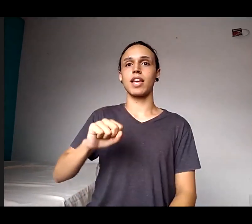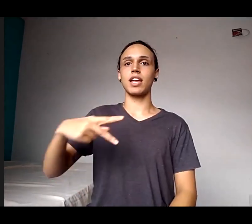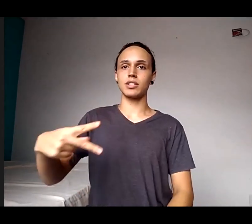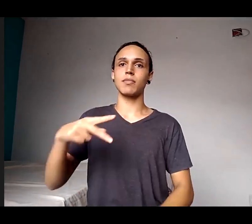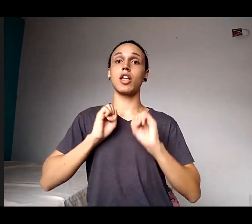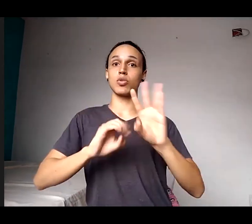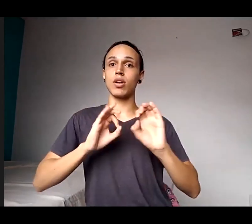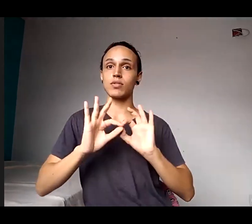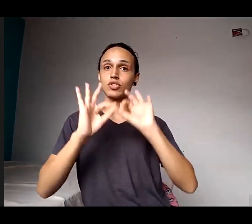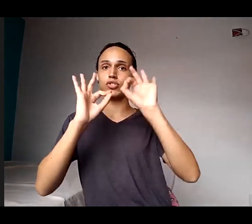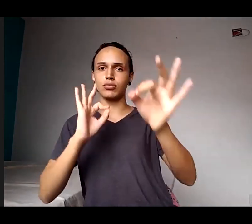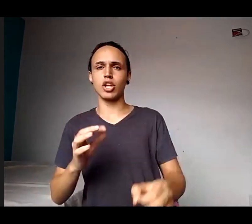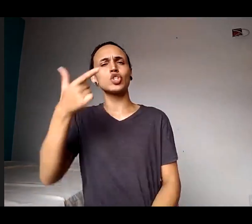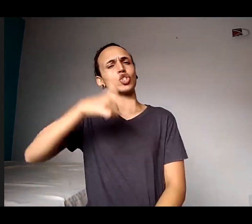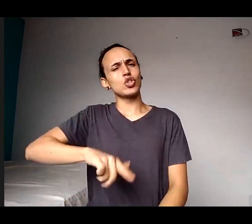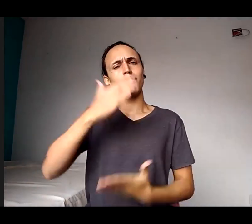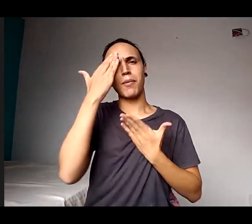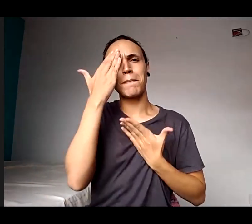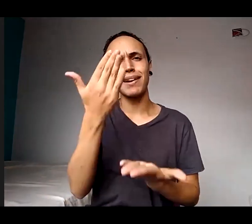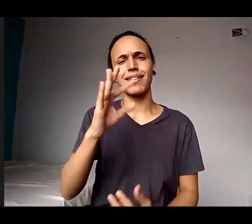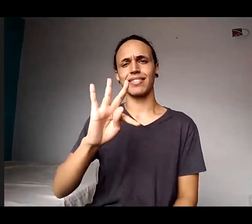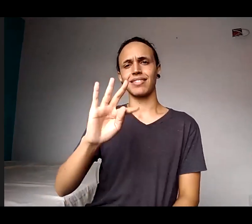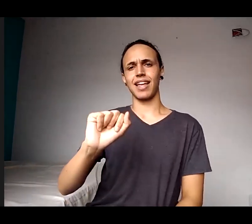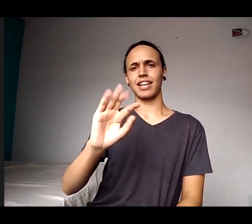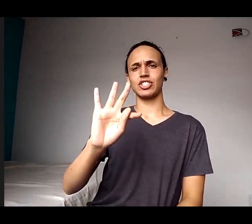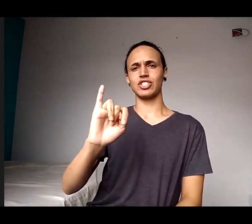mais uma vez, obrigada e você está com a palavra.